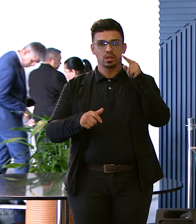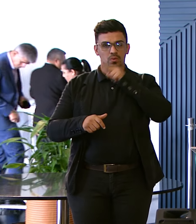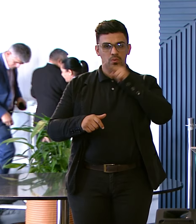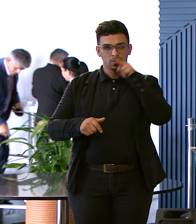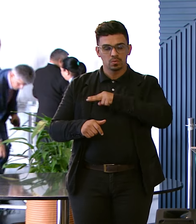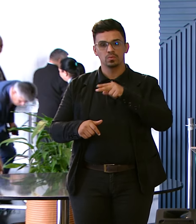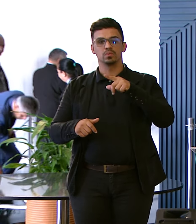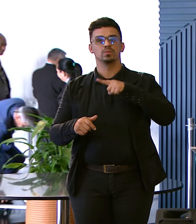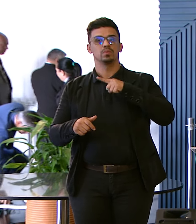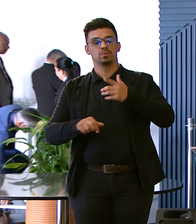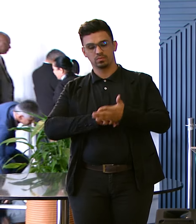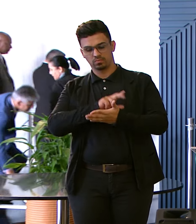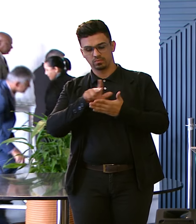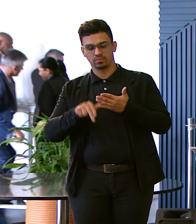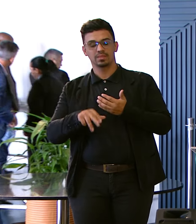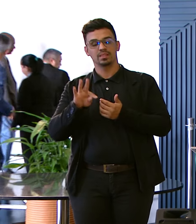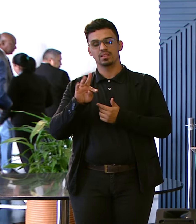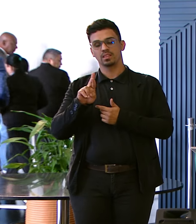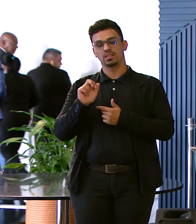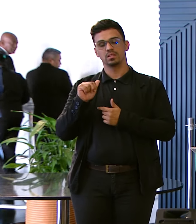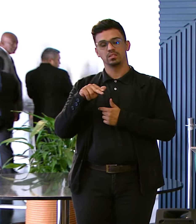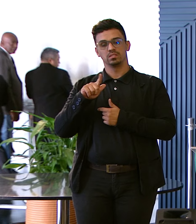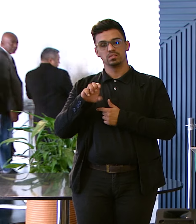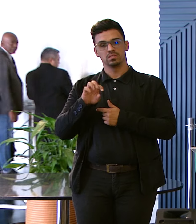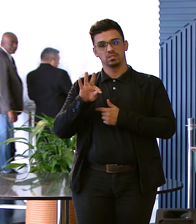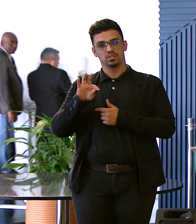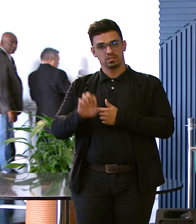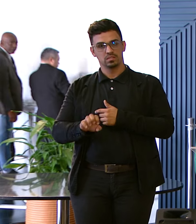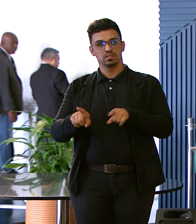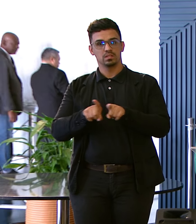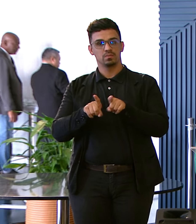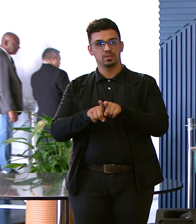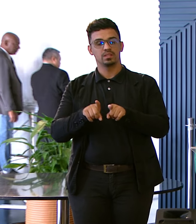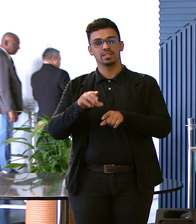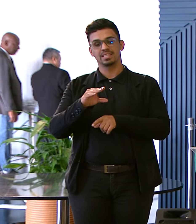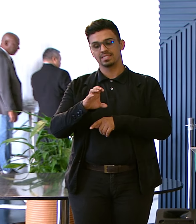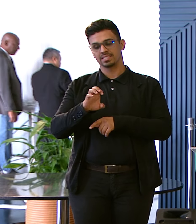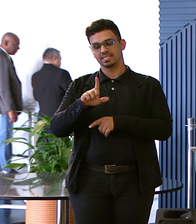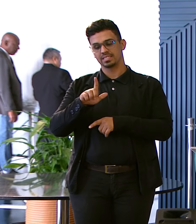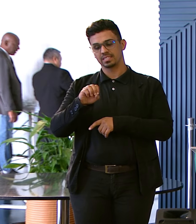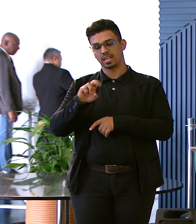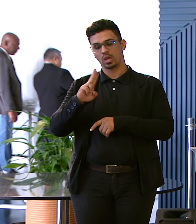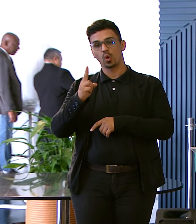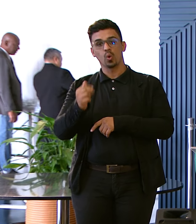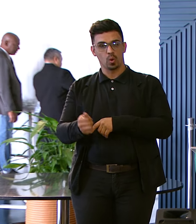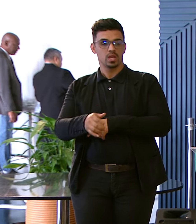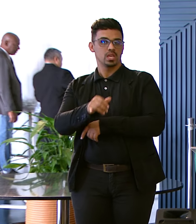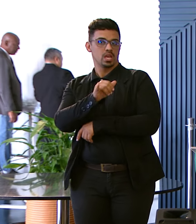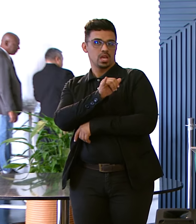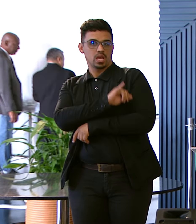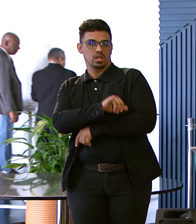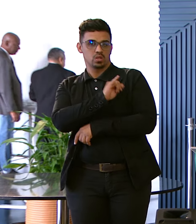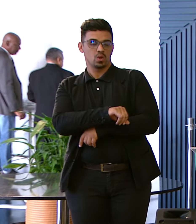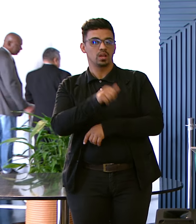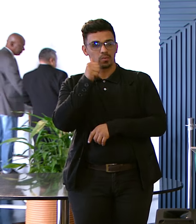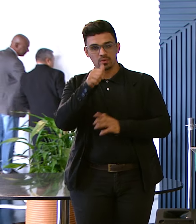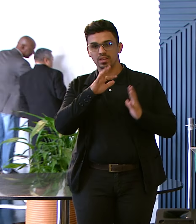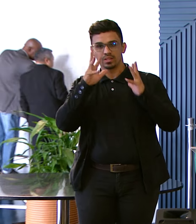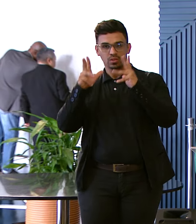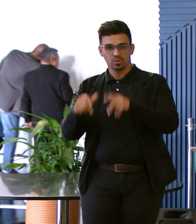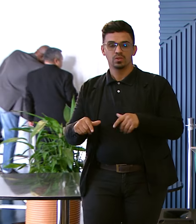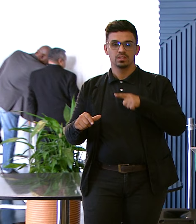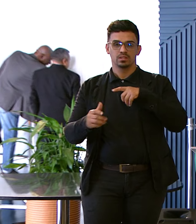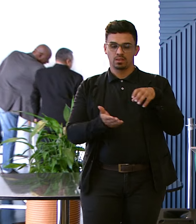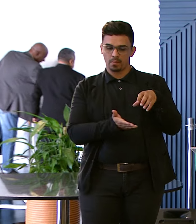Trangesta Temos a visita Da Segonha Carioca Onde todas As mulheres Do município Do Rio de Janeiro Têm uma